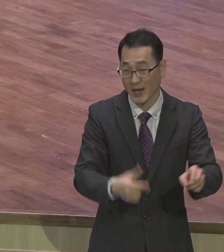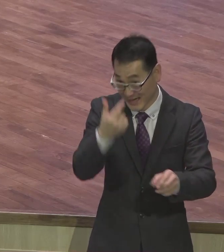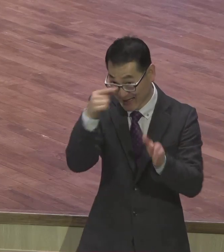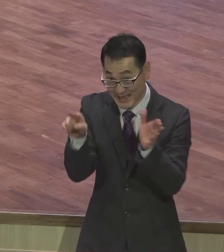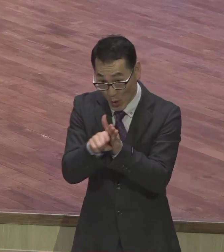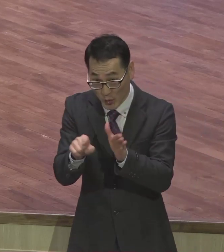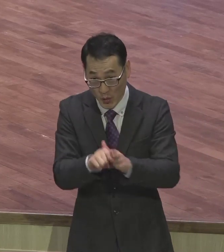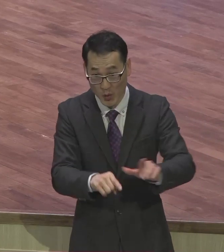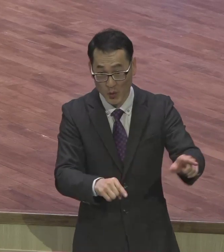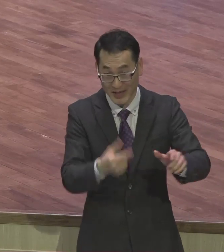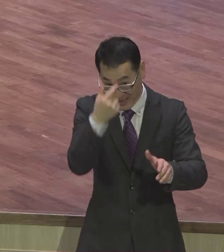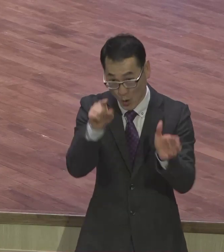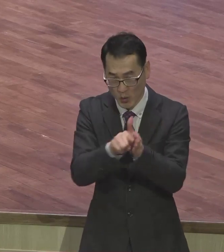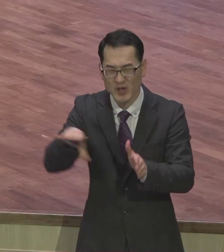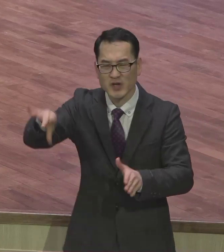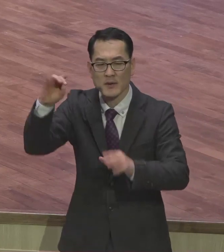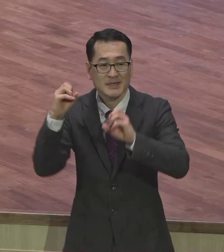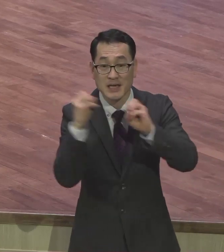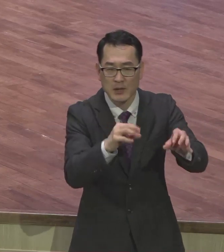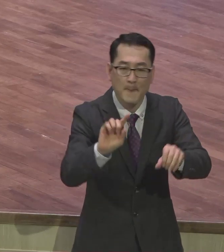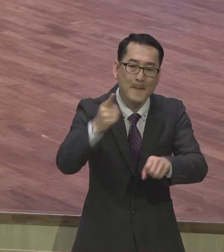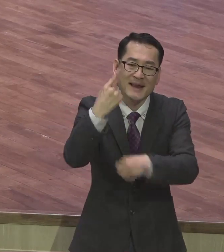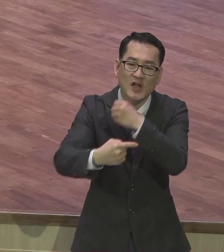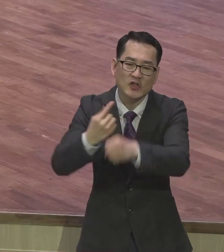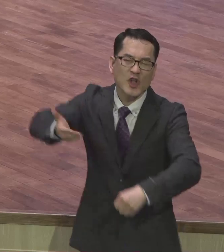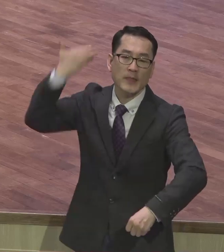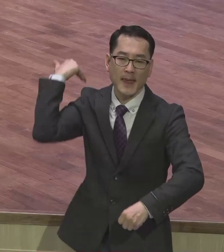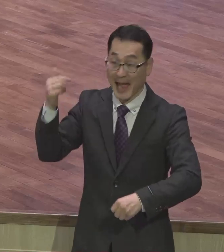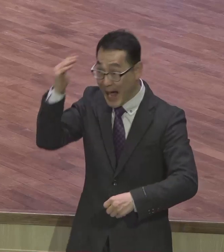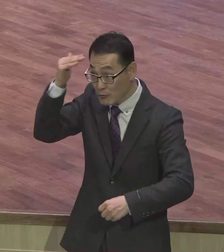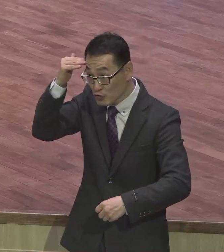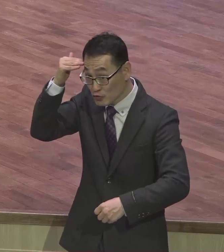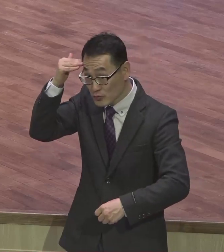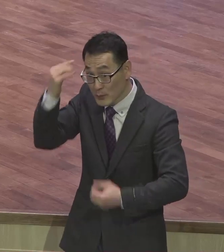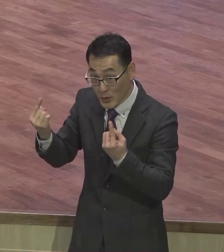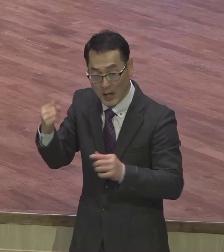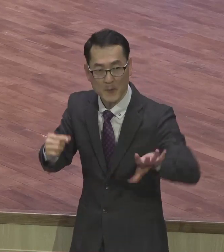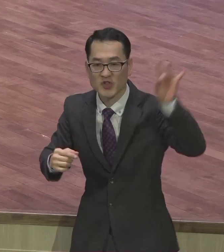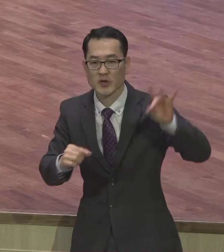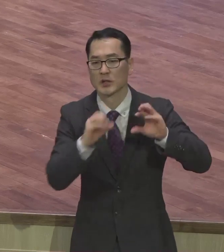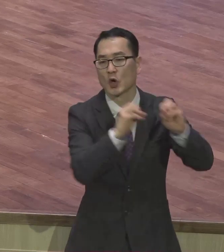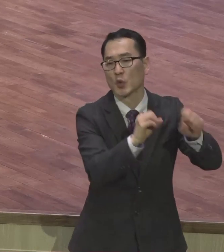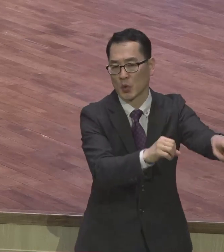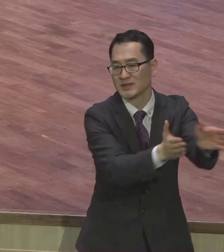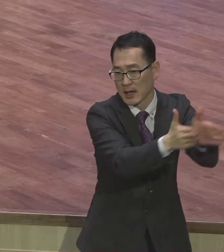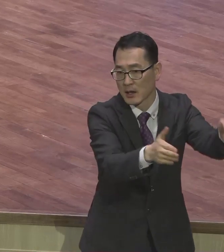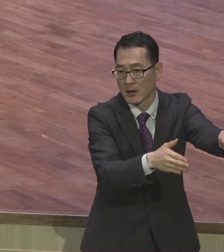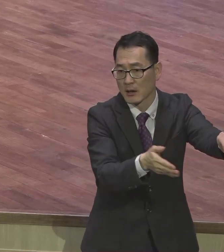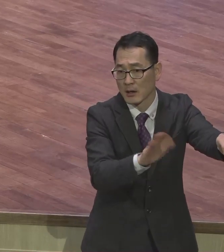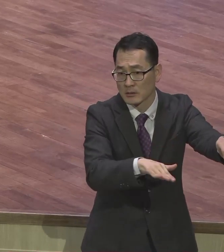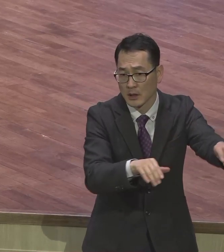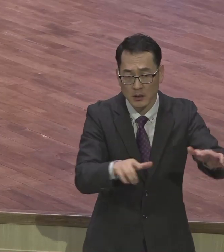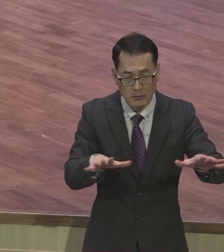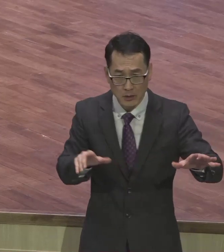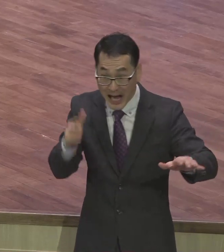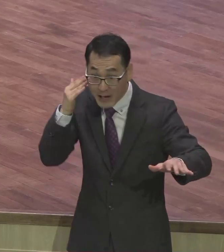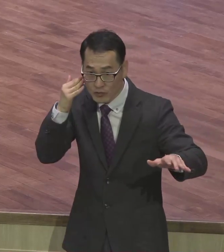100년 전에 전거된 데도 1%도 안 돼요. 전주교 포함 1%예요. 그러니까 기독교는 없는데 그렇게 하나는